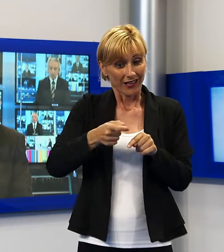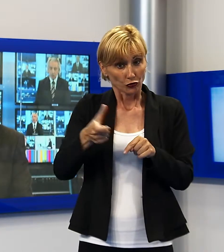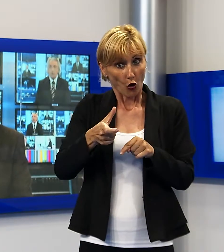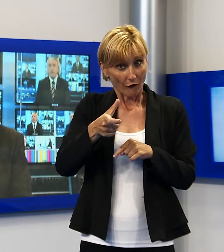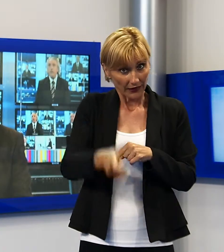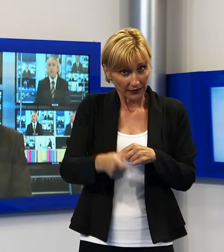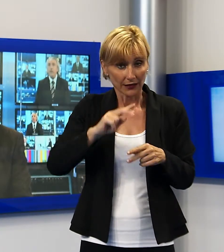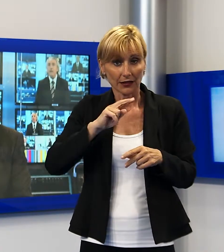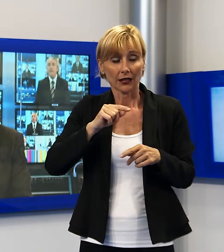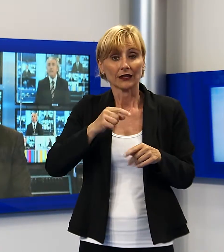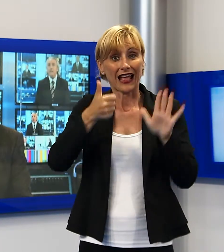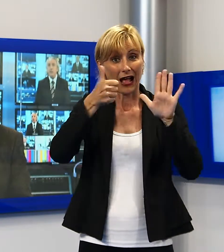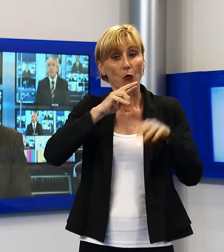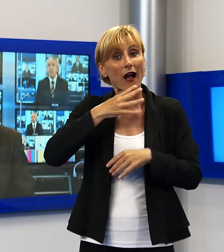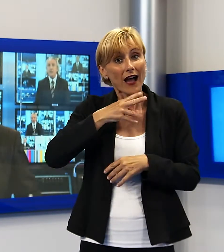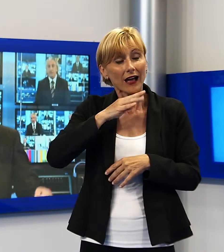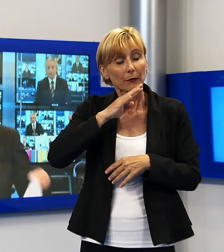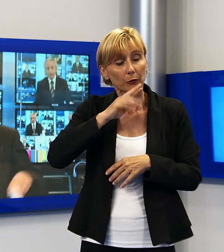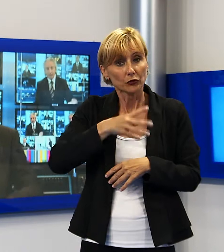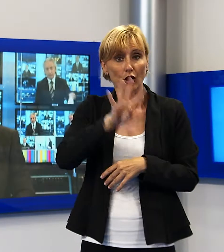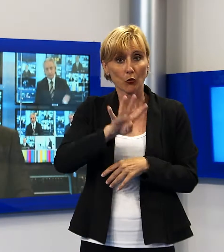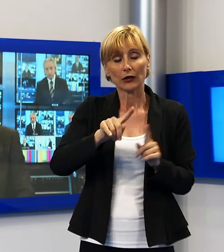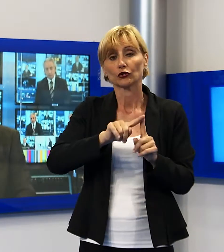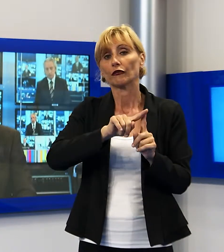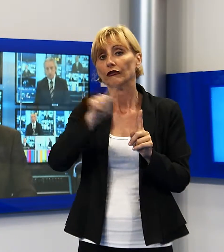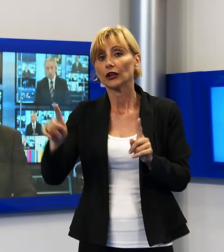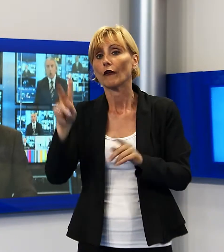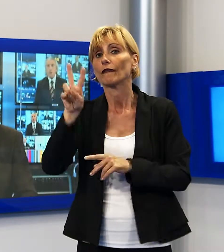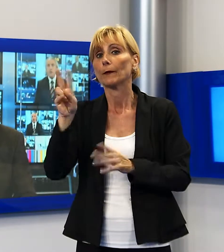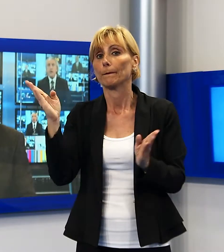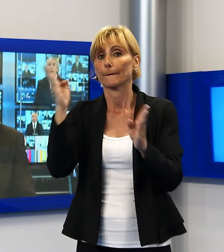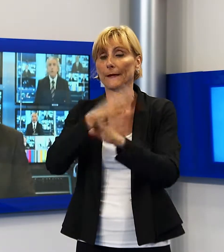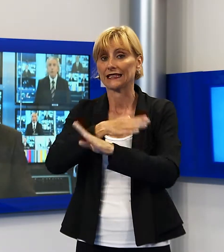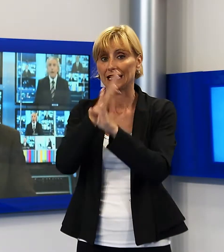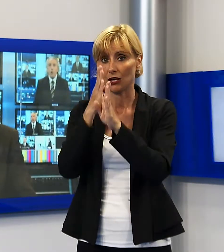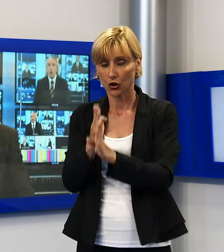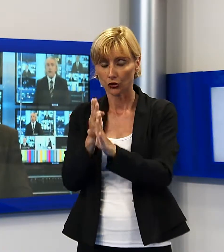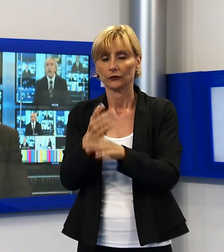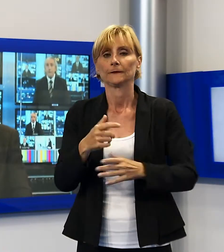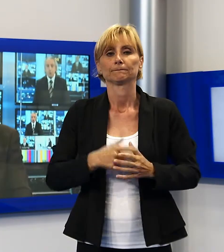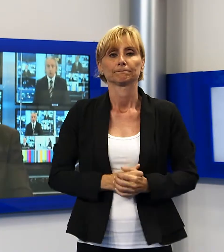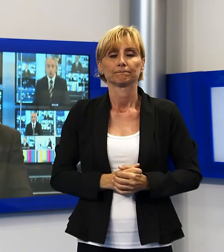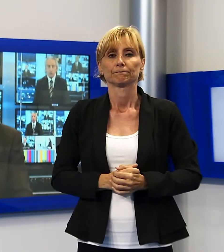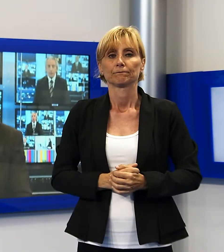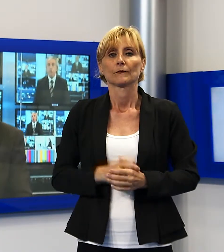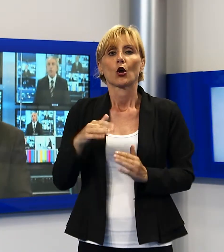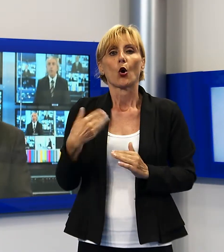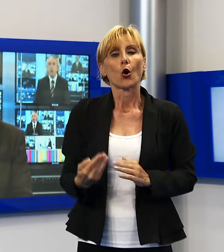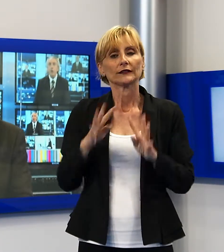fino alla mezzanotte di venerdì. Oltre le mura, luoghi e persone, sapori e parole con l'attore